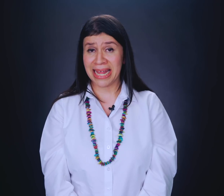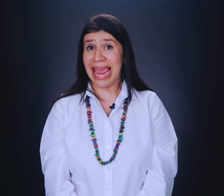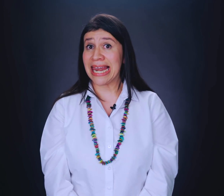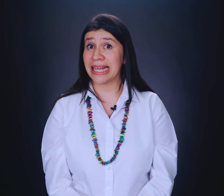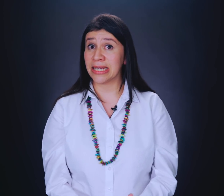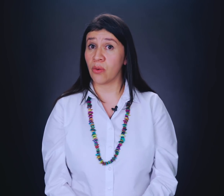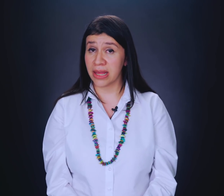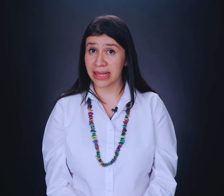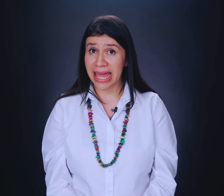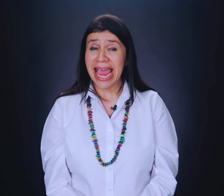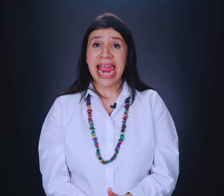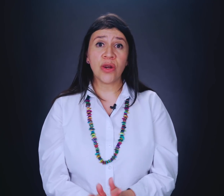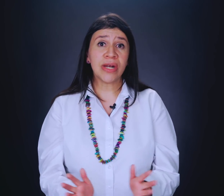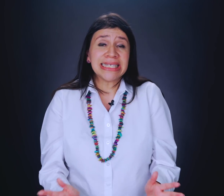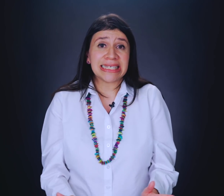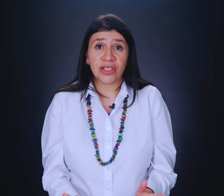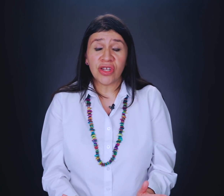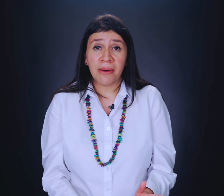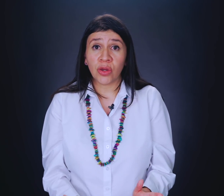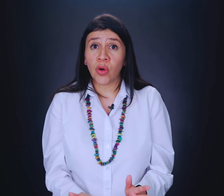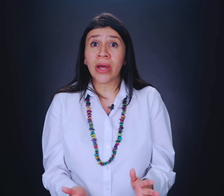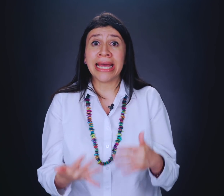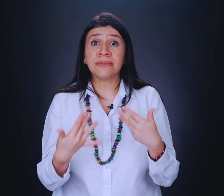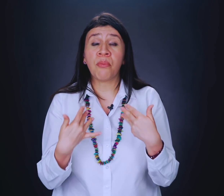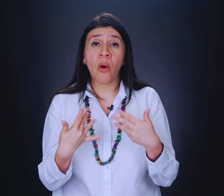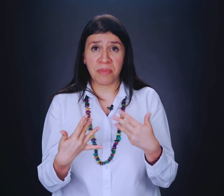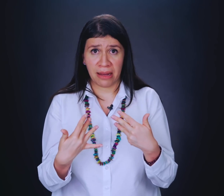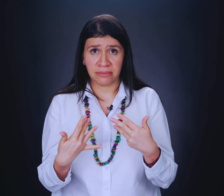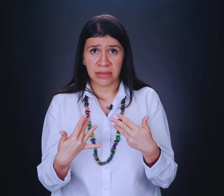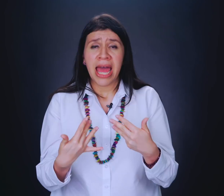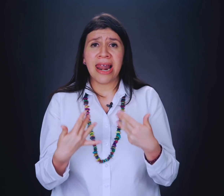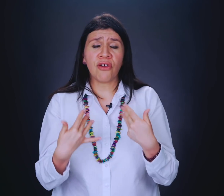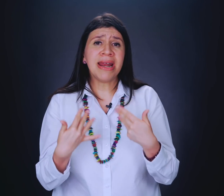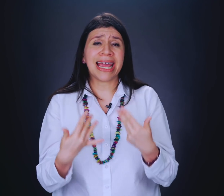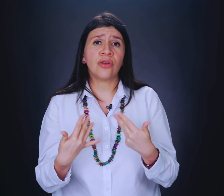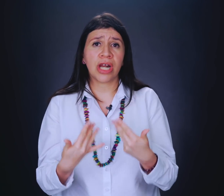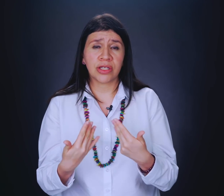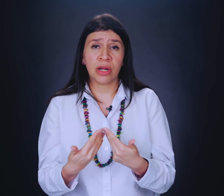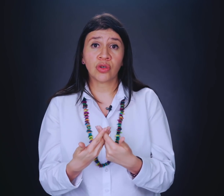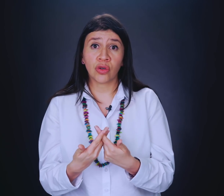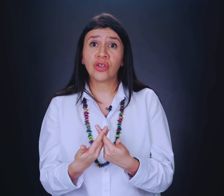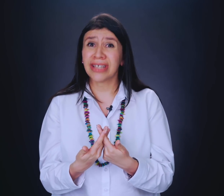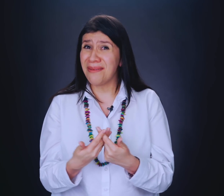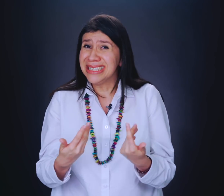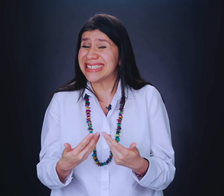En la inseguridad, en una sensación de abandono que es propia. La forma en la que nos relacionamos con los otros, a veces hasta